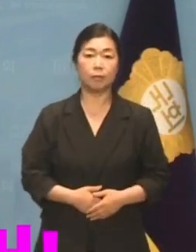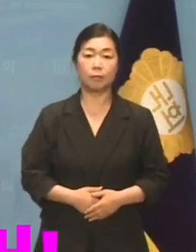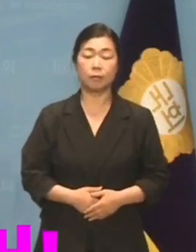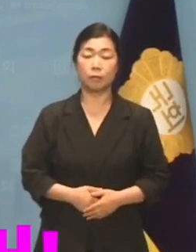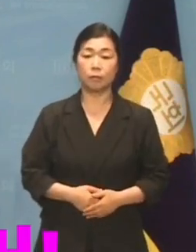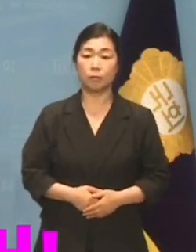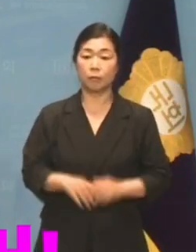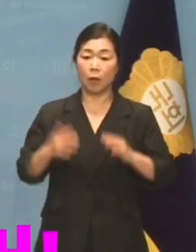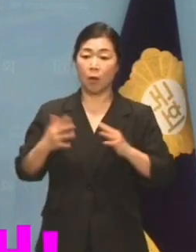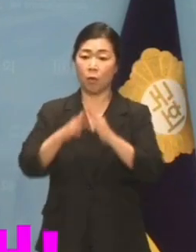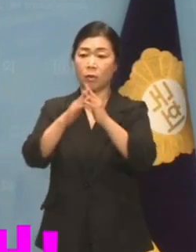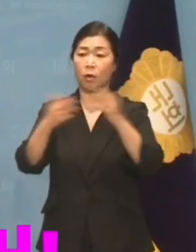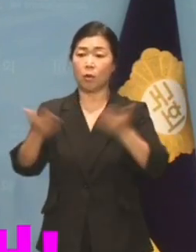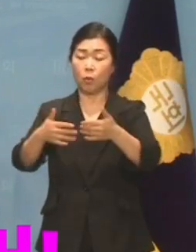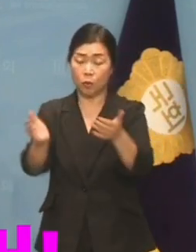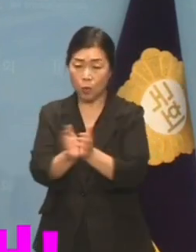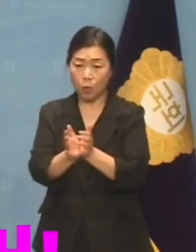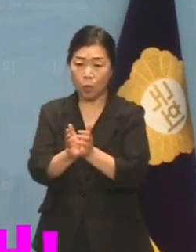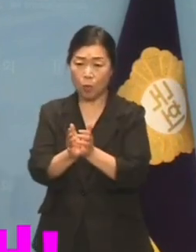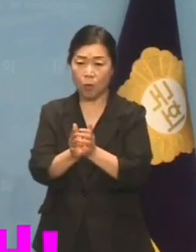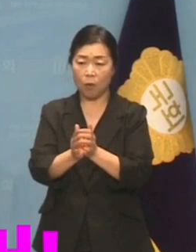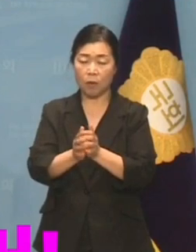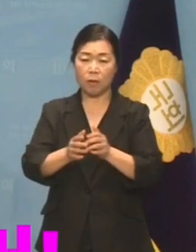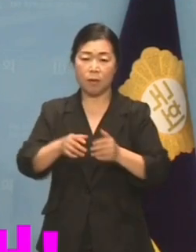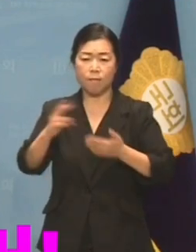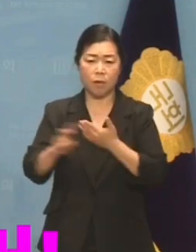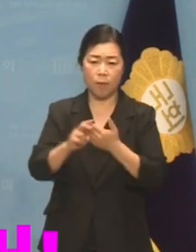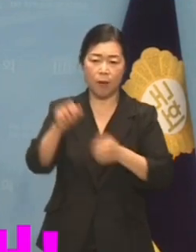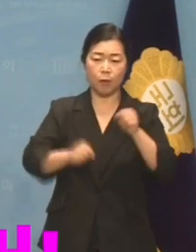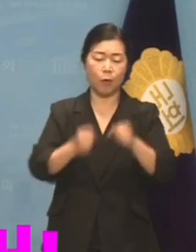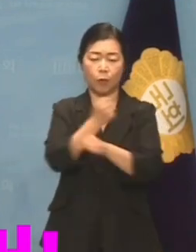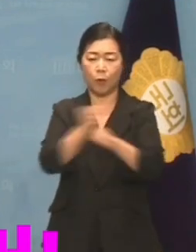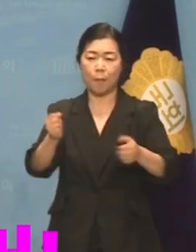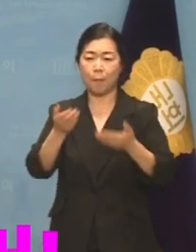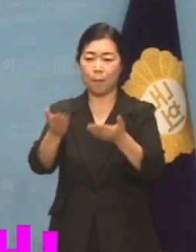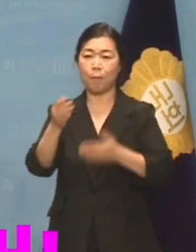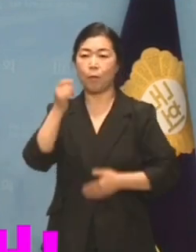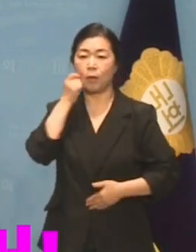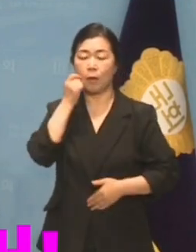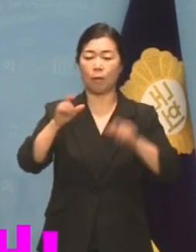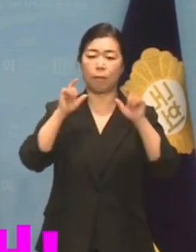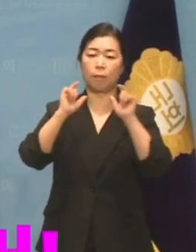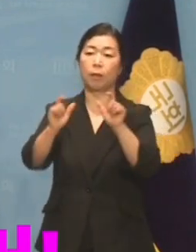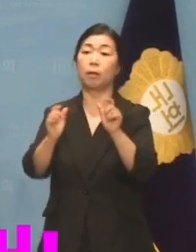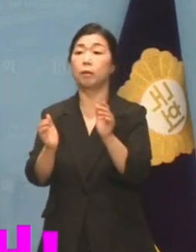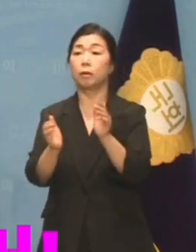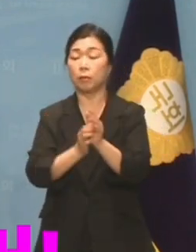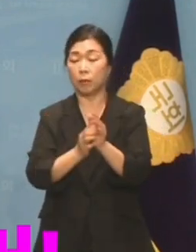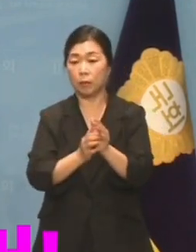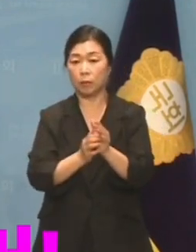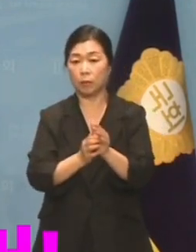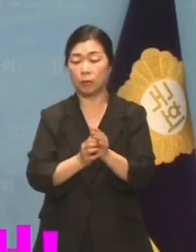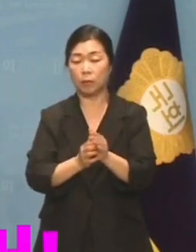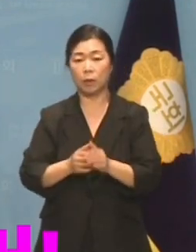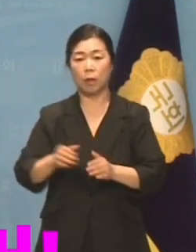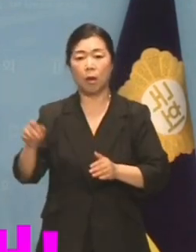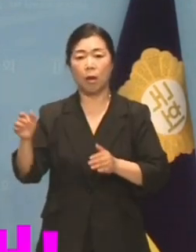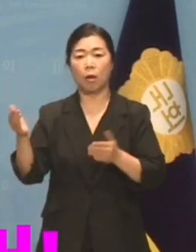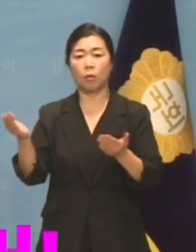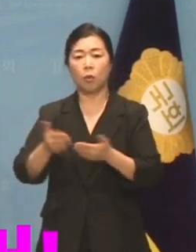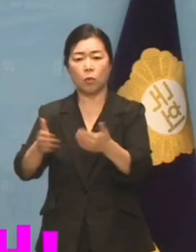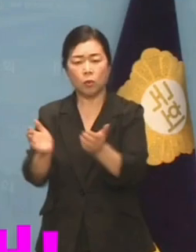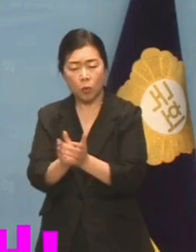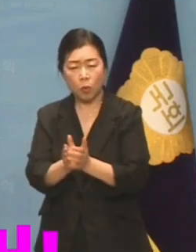언급하며 그 어떤 불법행위도 용납하지 않겠다고 엄포를 놨습니다. 노조와 전정부